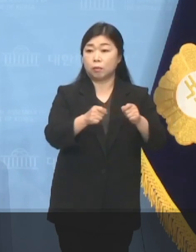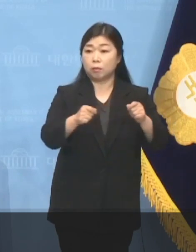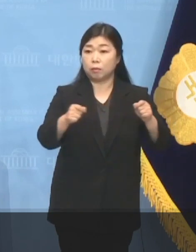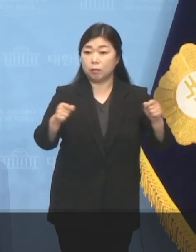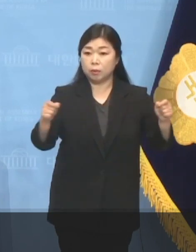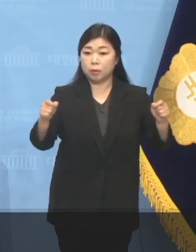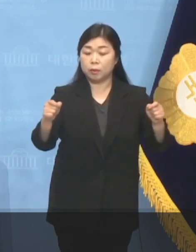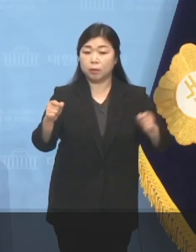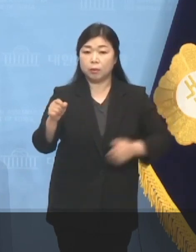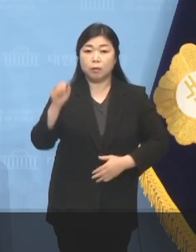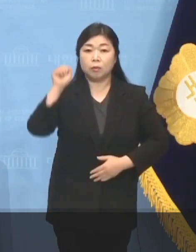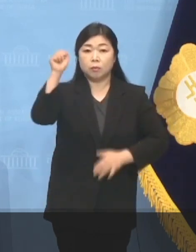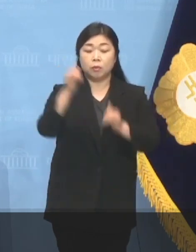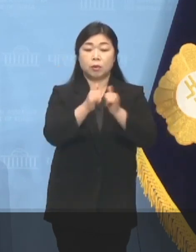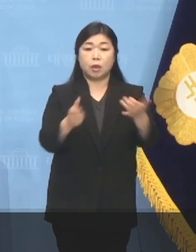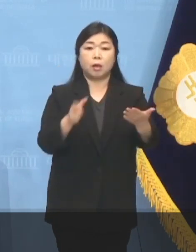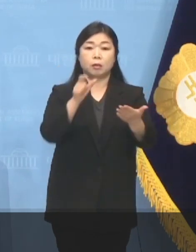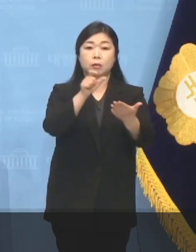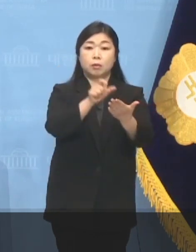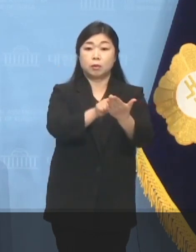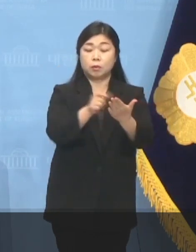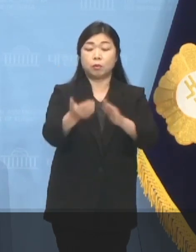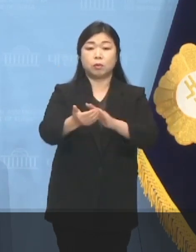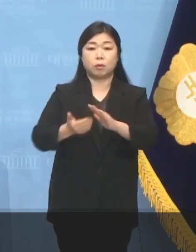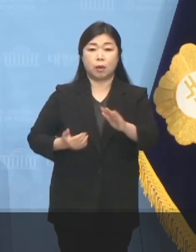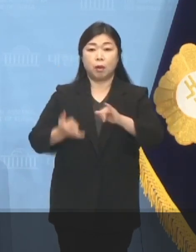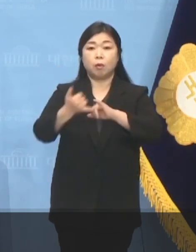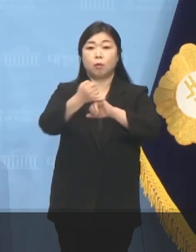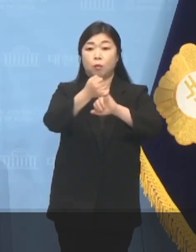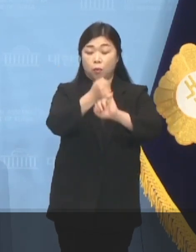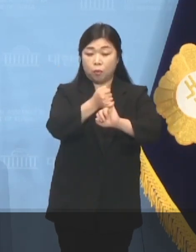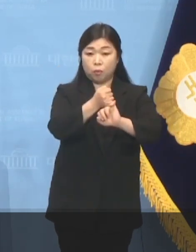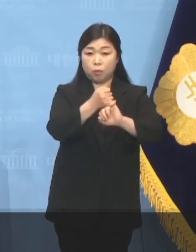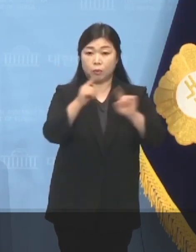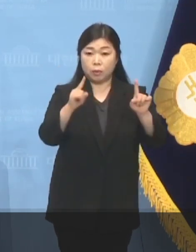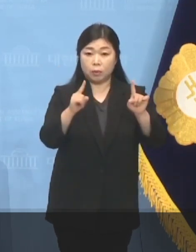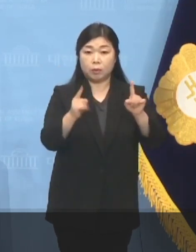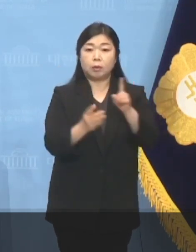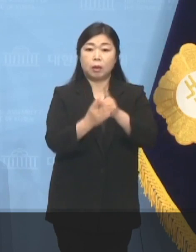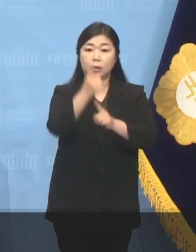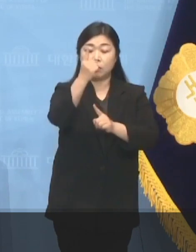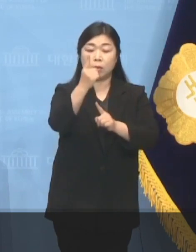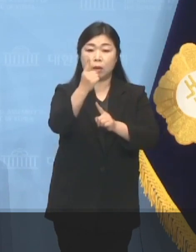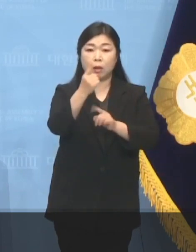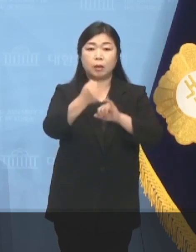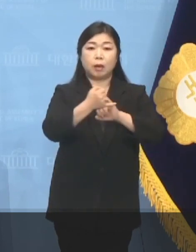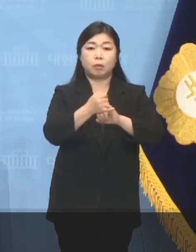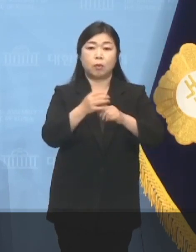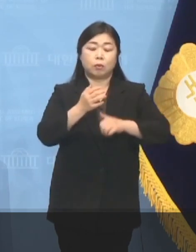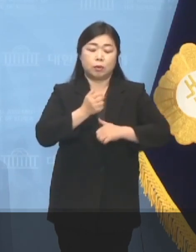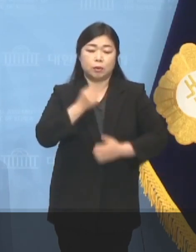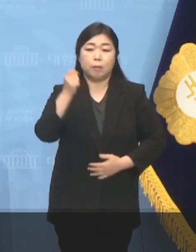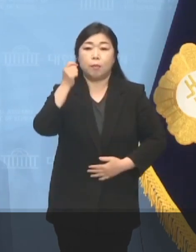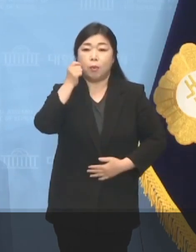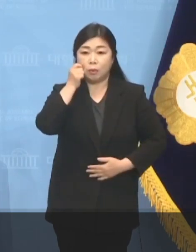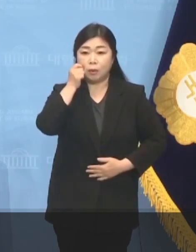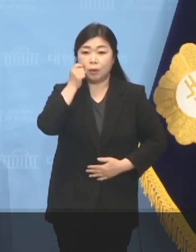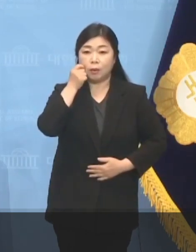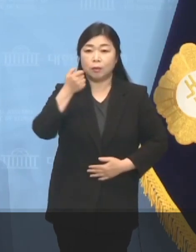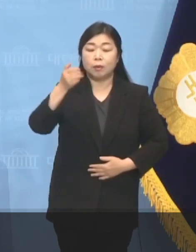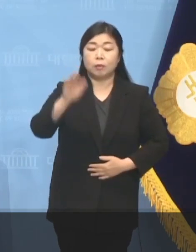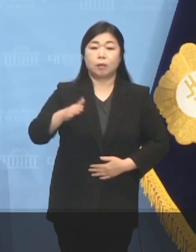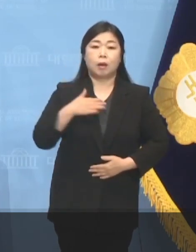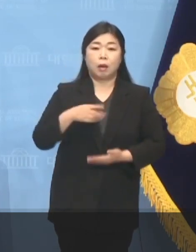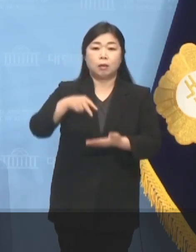후보 등록 전에 반드시 단일화를 이루겠다는 약속을 지키지 못했으면서도 이 자리에 서